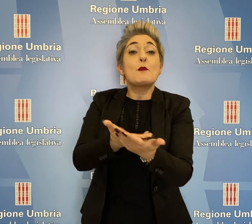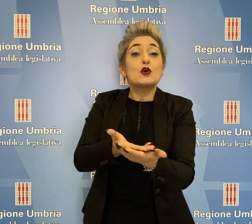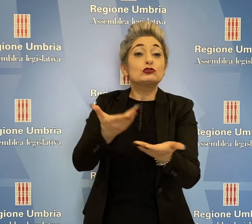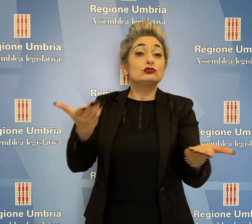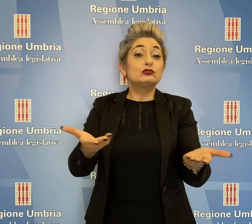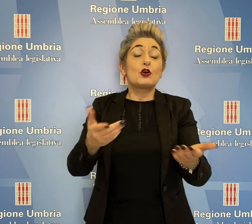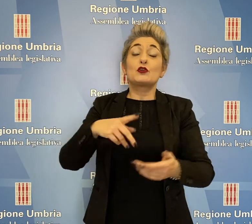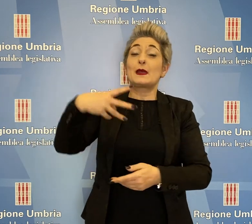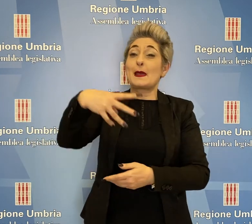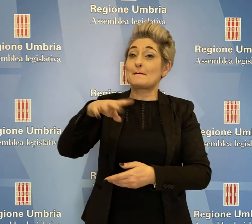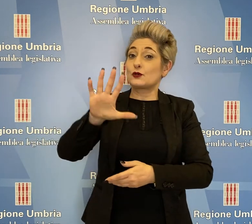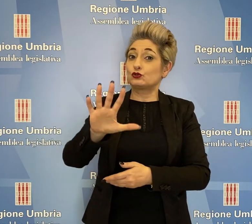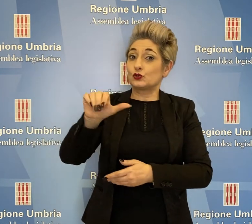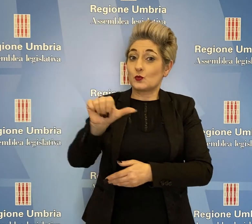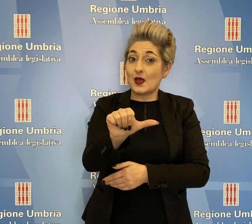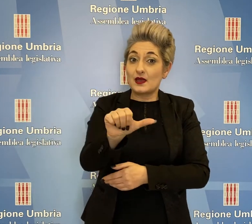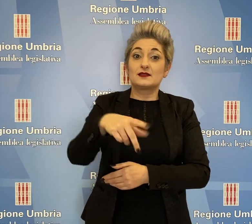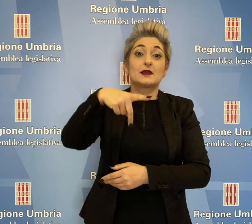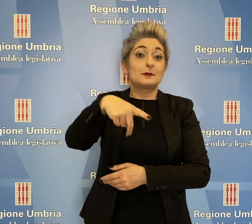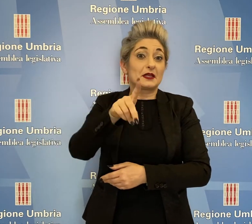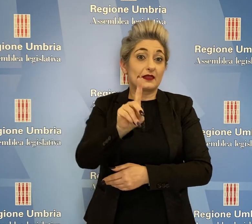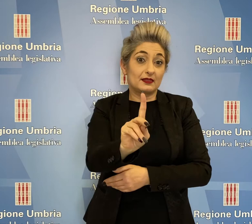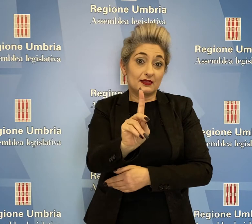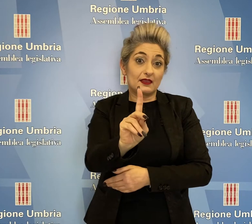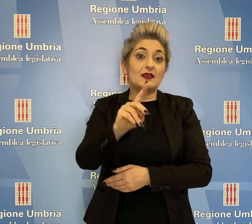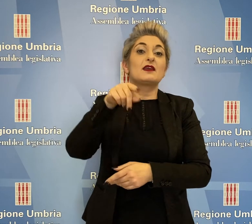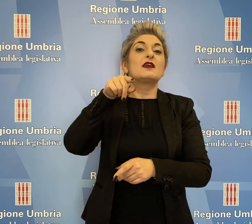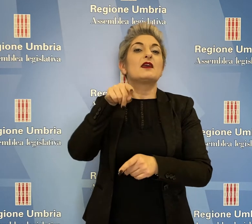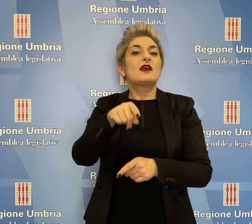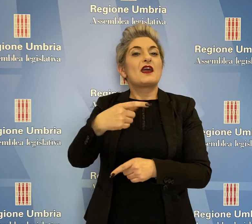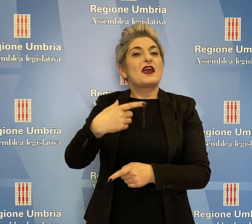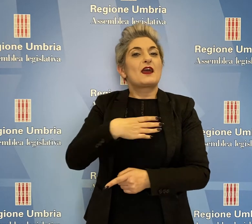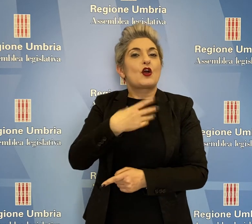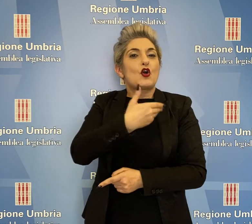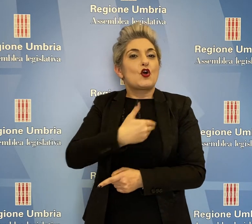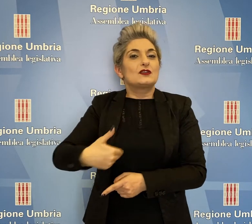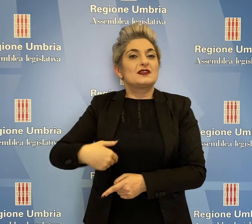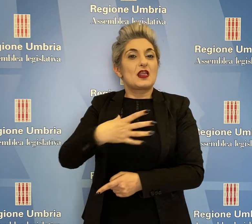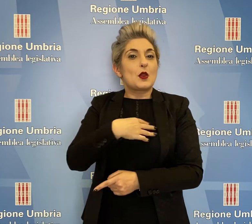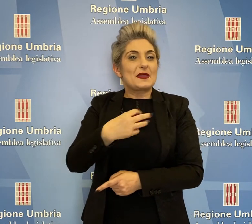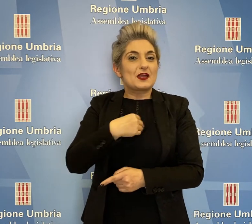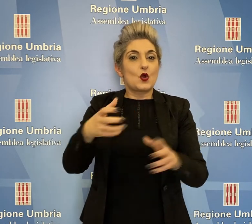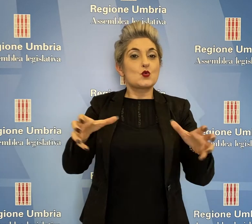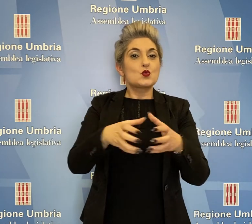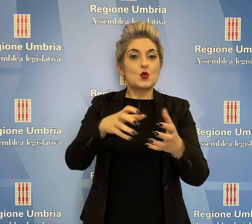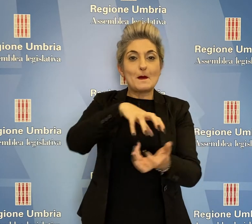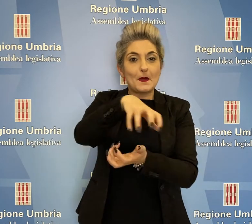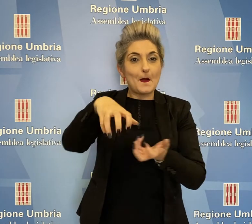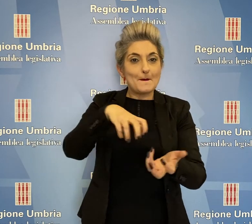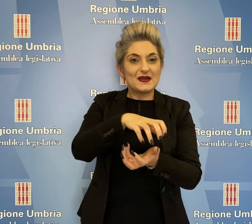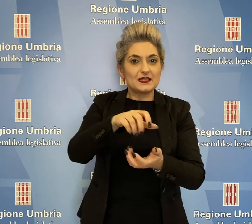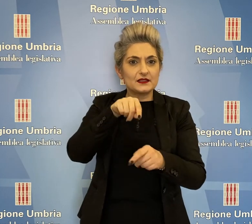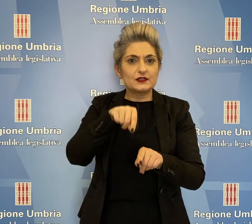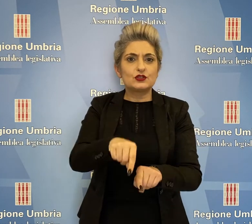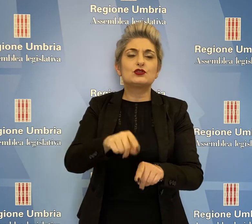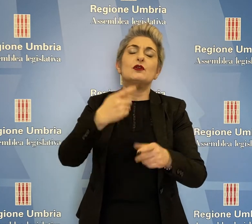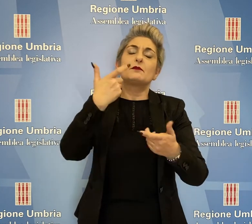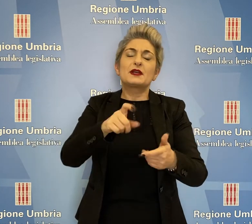da Movimento 5 Stelle, Partito Democratico, e dal Consigliere Vincenzo Bianconi del Gruppo Misto per intervenire in ambito di